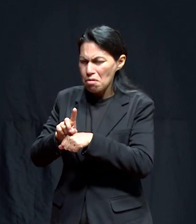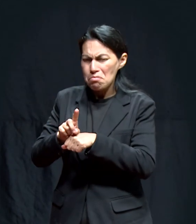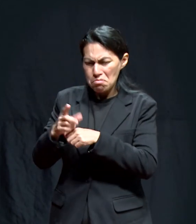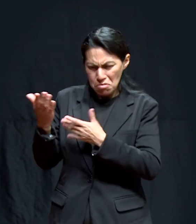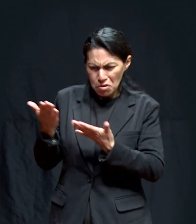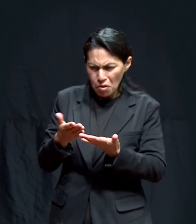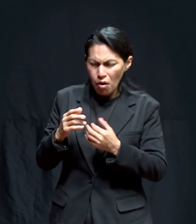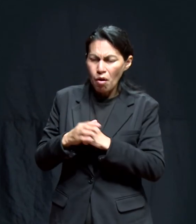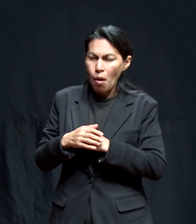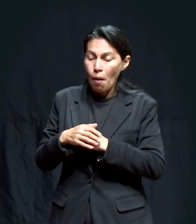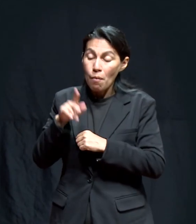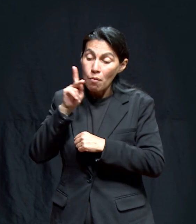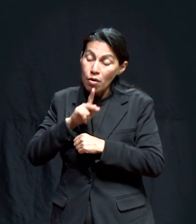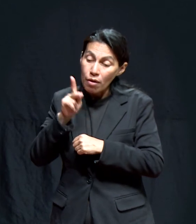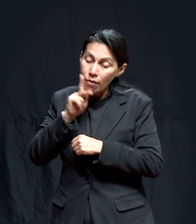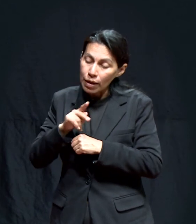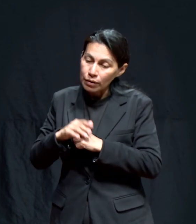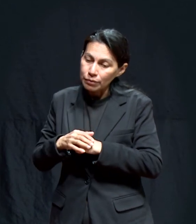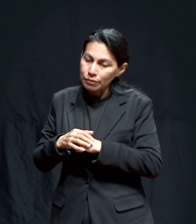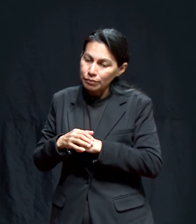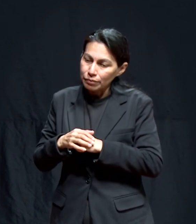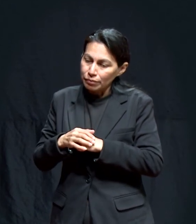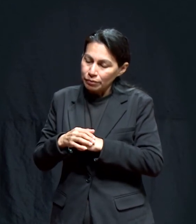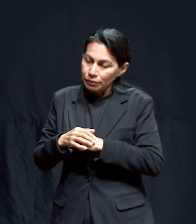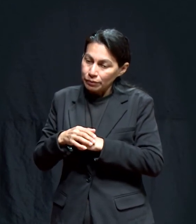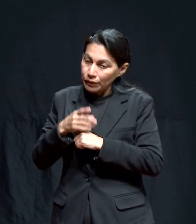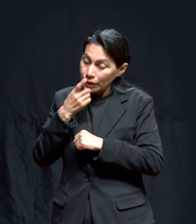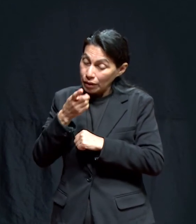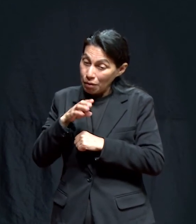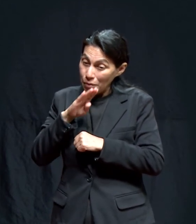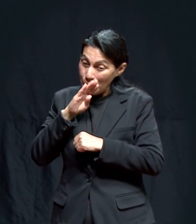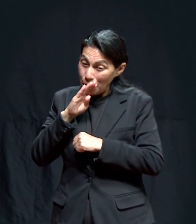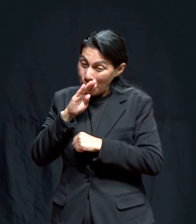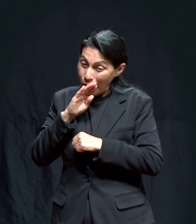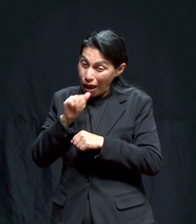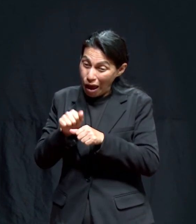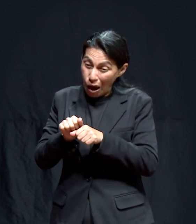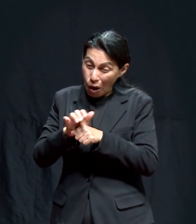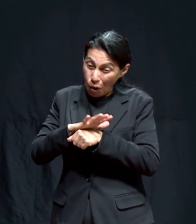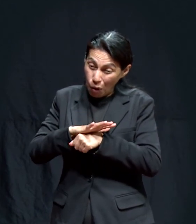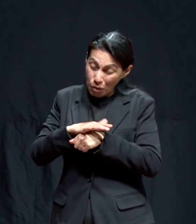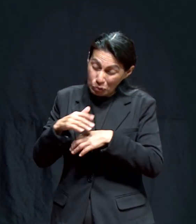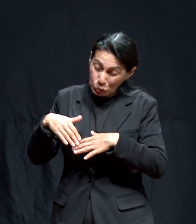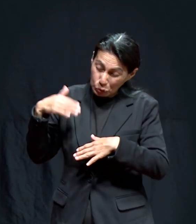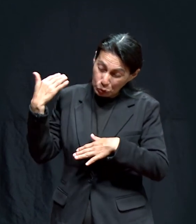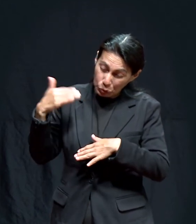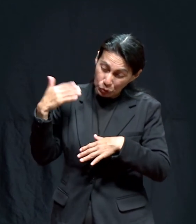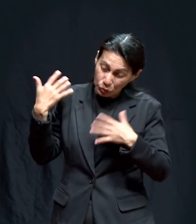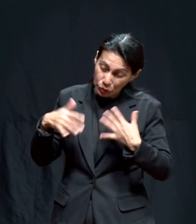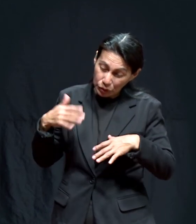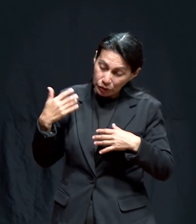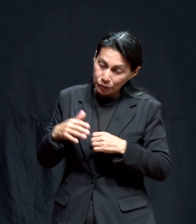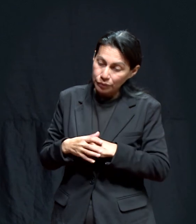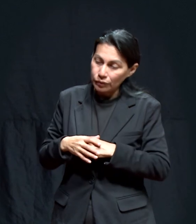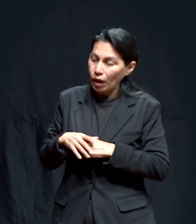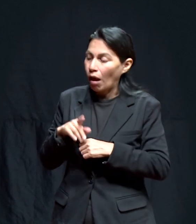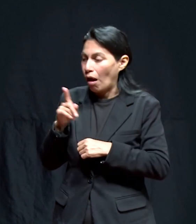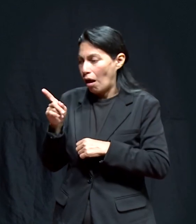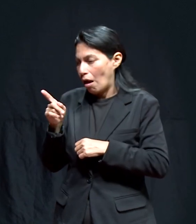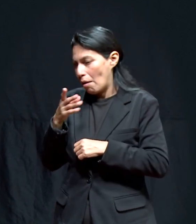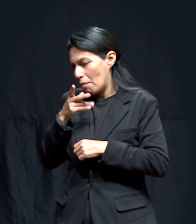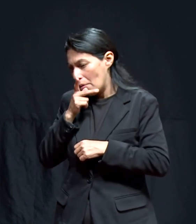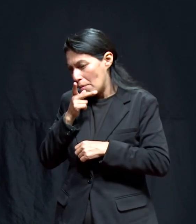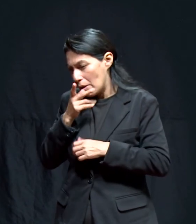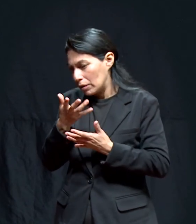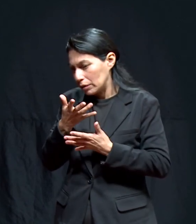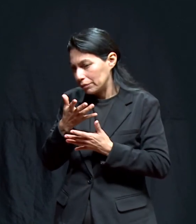vino, ya nos hizo la prueba, me hizo a mí, y me dice, mamá, estás hasta arriba con el COVID, me dice. Le digo, pues